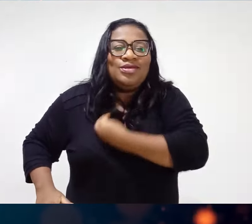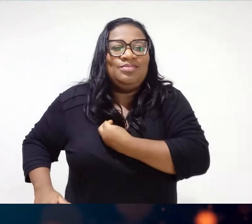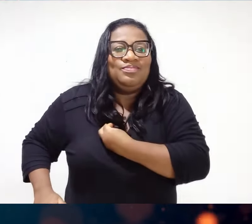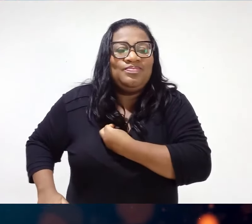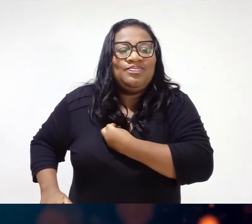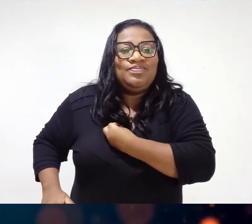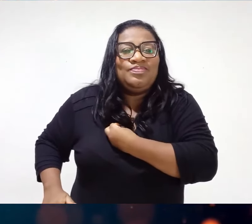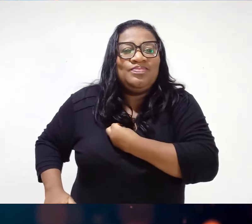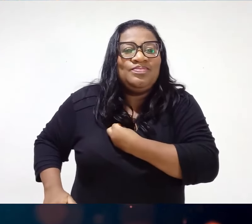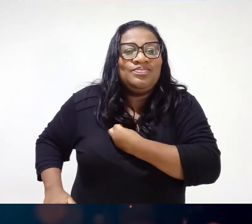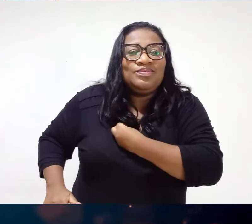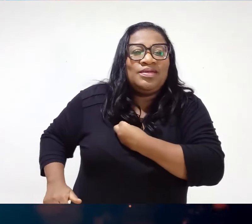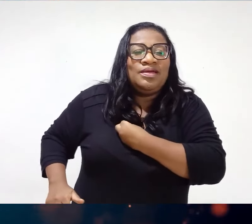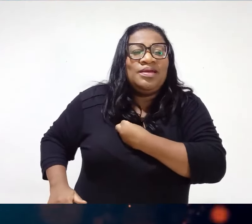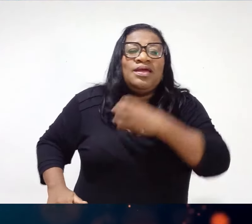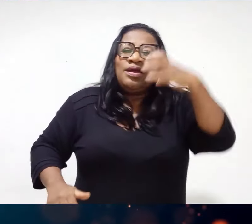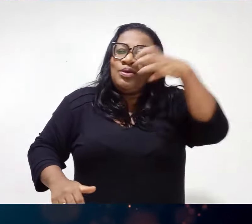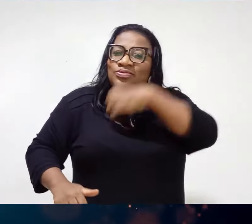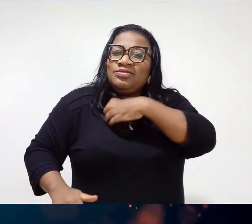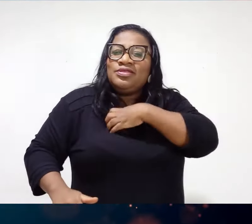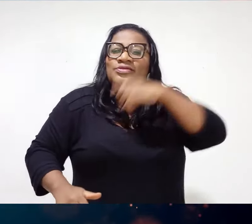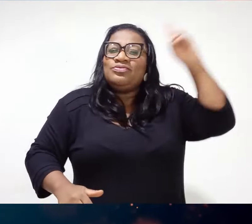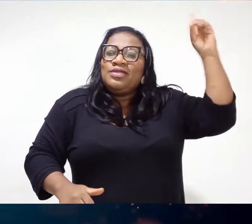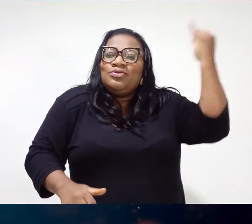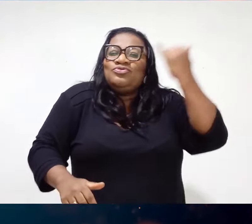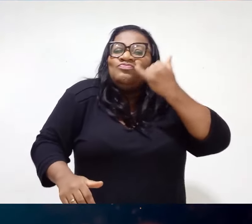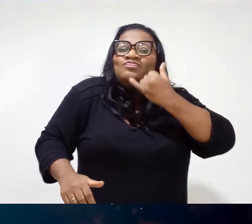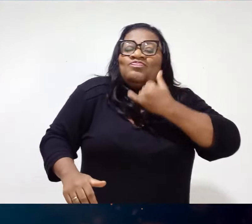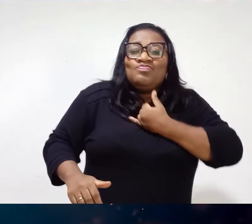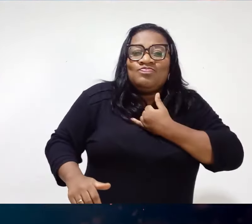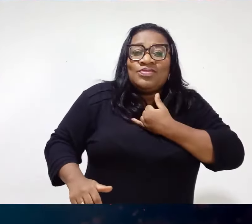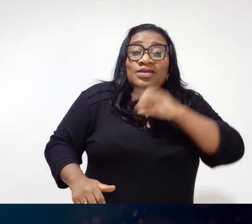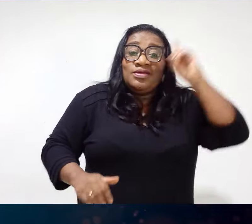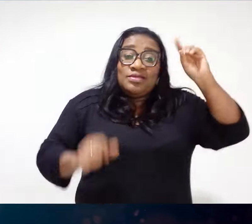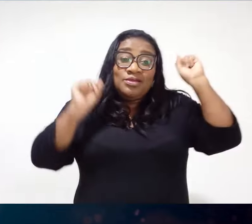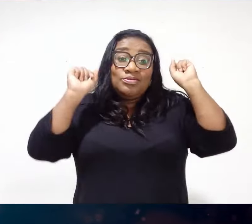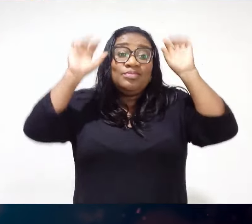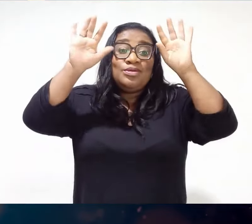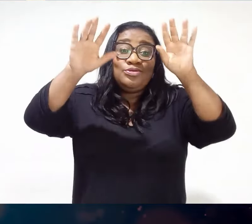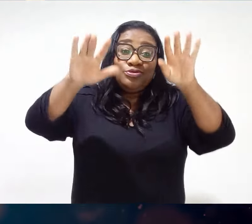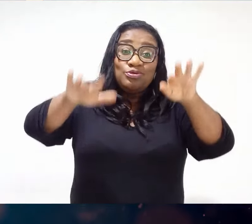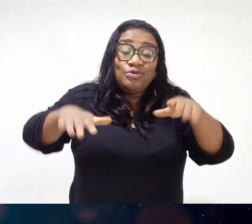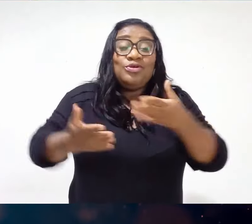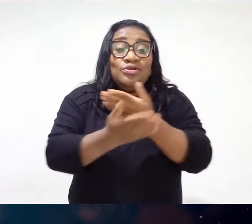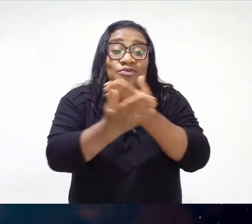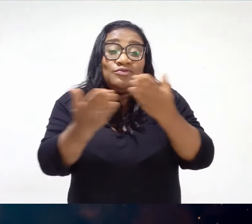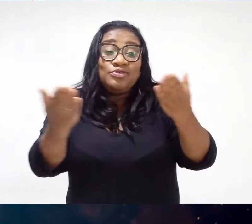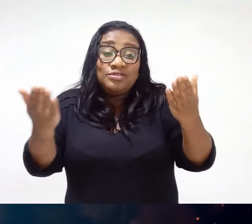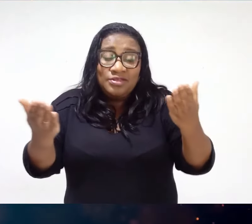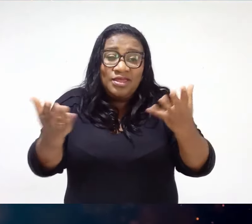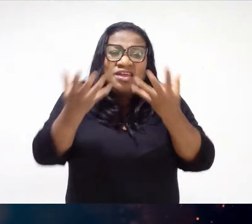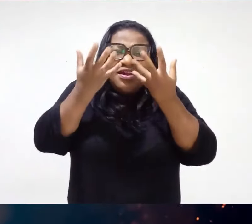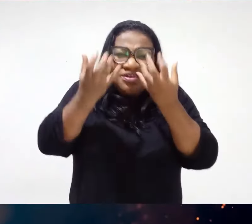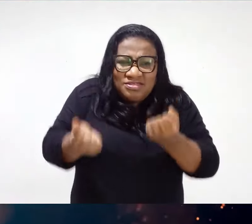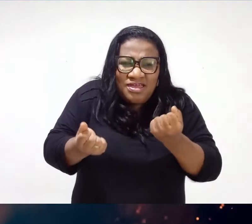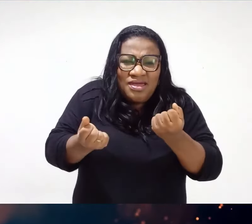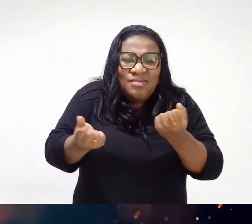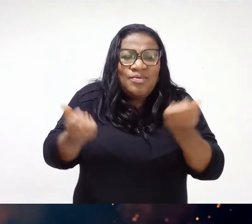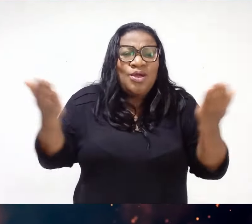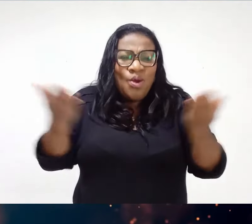isso Mas eu sinto a presença de Deus Que Deus abençoe você grandemente Receba essa palavra No teu coração Não sei o que você tá